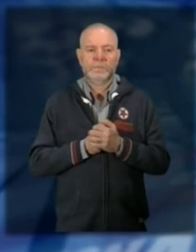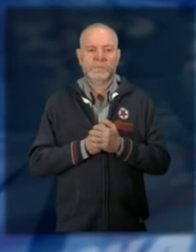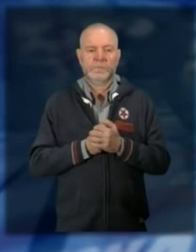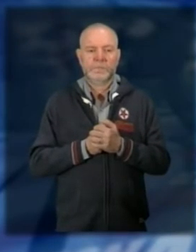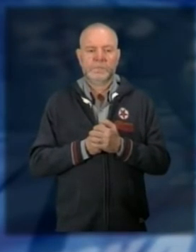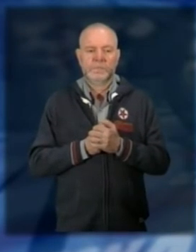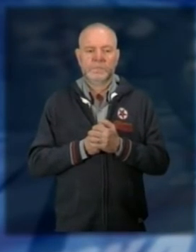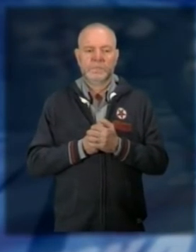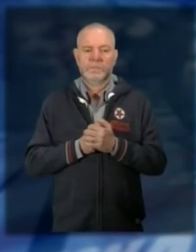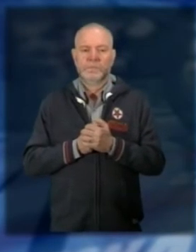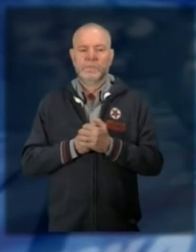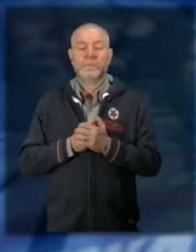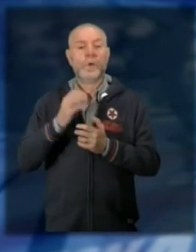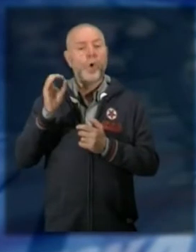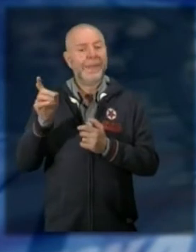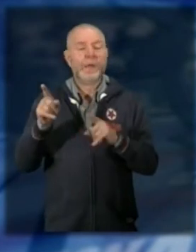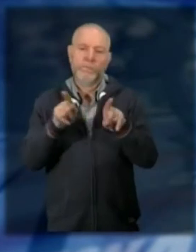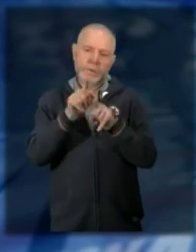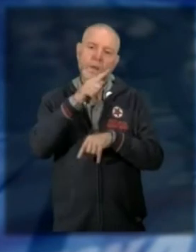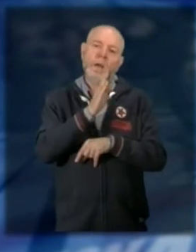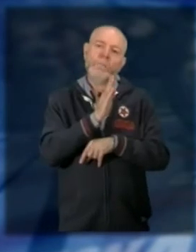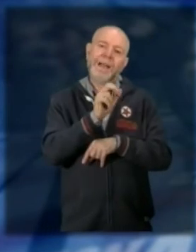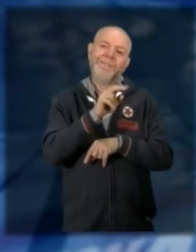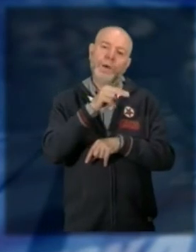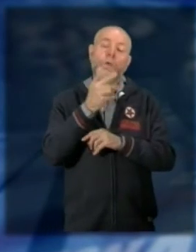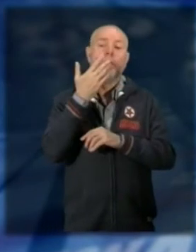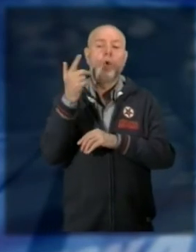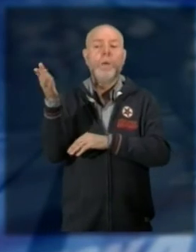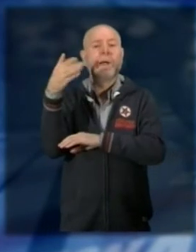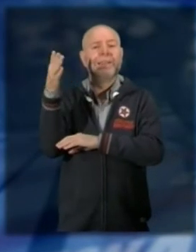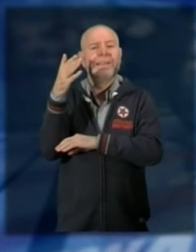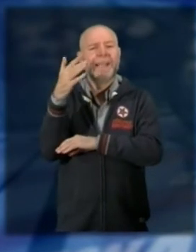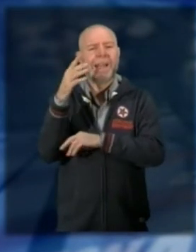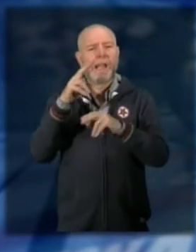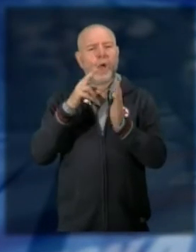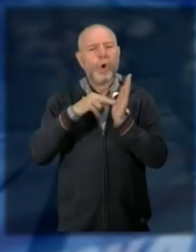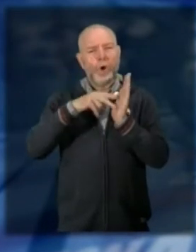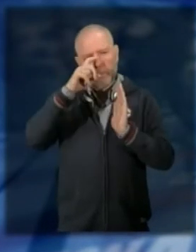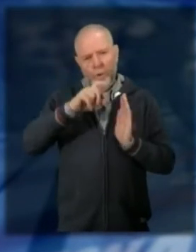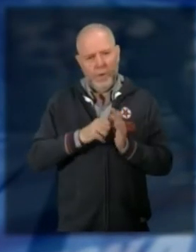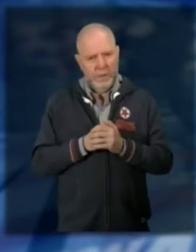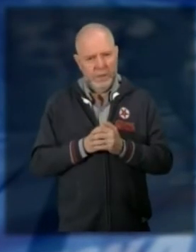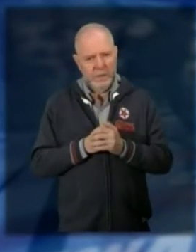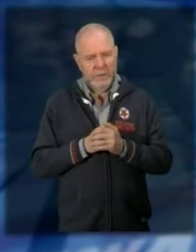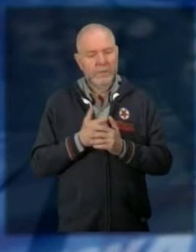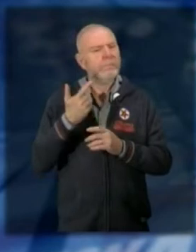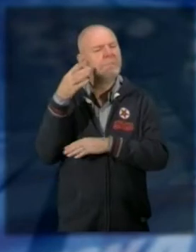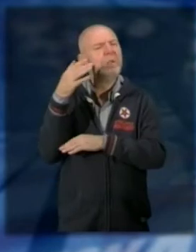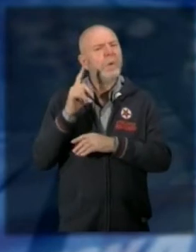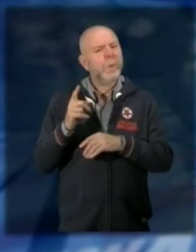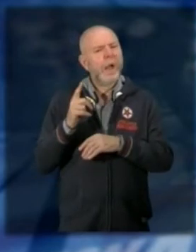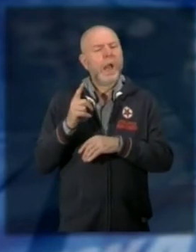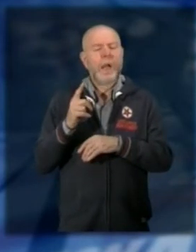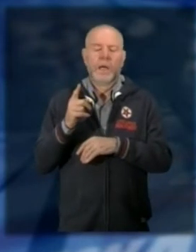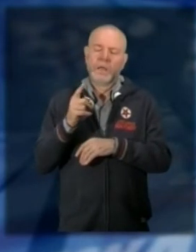sull'esempio di Baveno anche Omegna vuole essere insignita della bandiera Lilla un riconoscimento che viene assegnato ai comuni che adottano